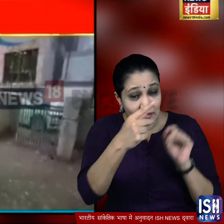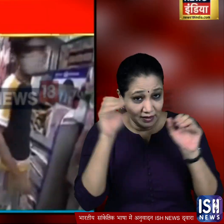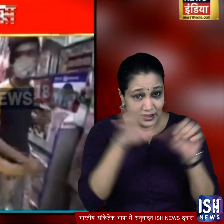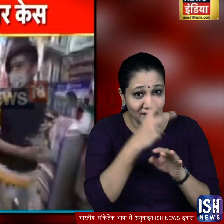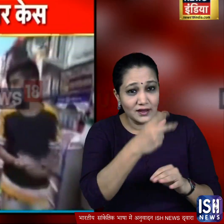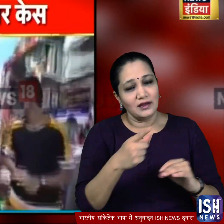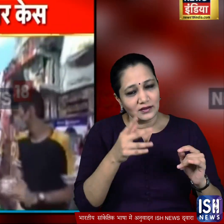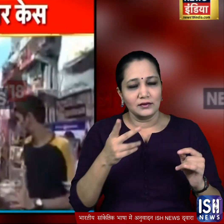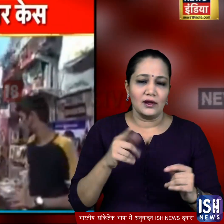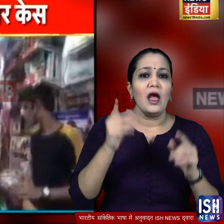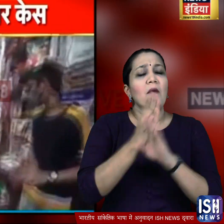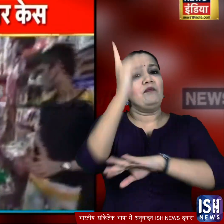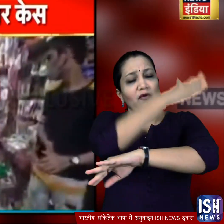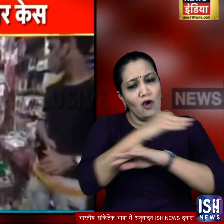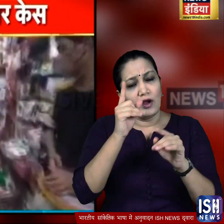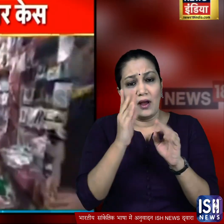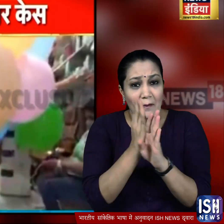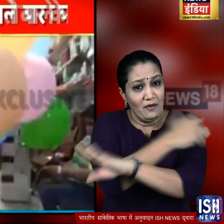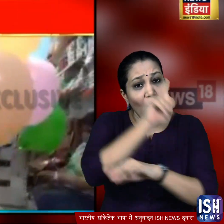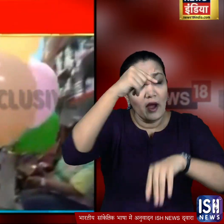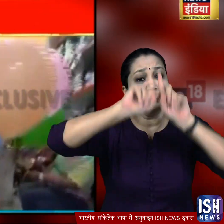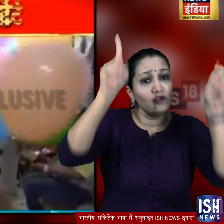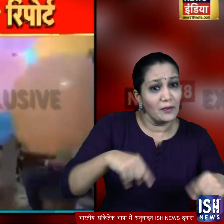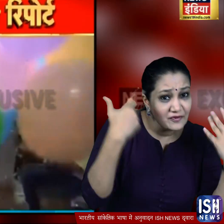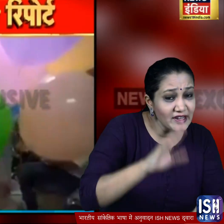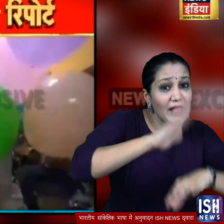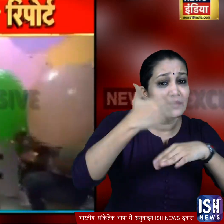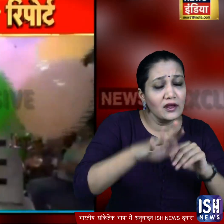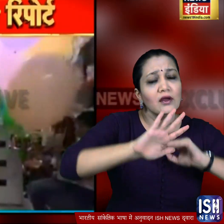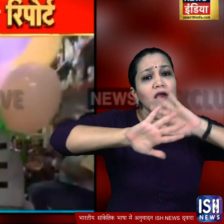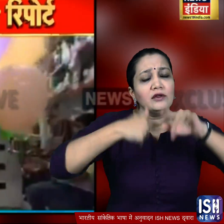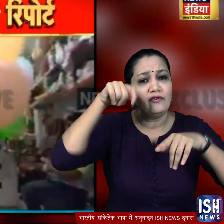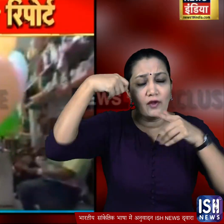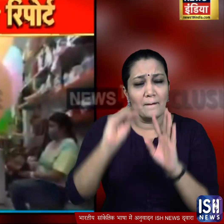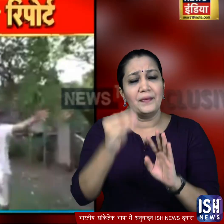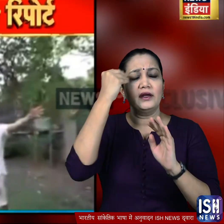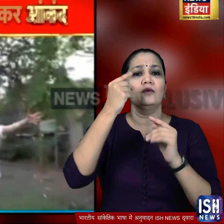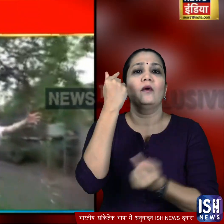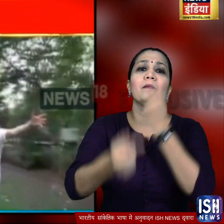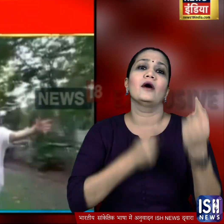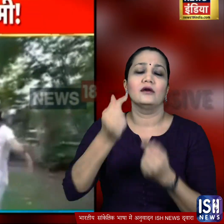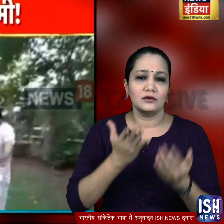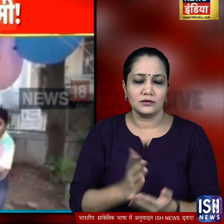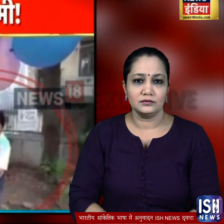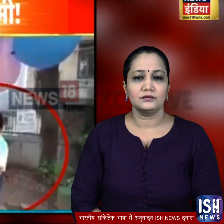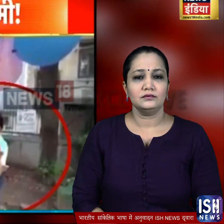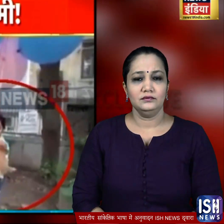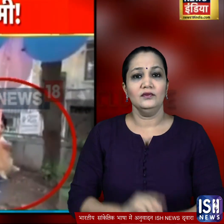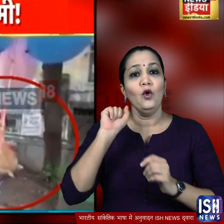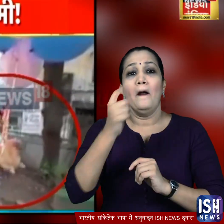यही नहीं उसने यह हरकत पहले एक दुकान के अंदर की और बाद में अपने वीडियो को बहतर बनाने के चक्कर में पार्क में पहुँच गया जहां उसने अपनी मां